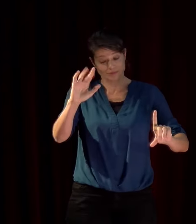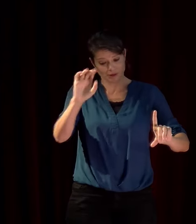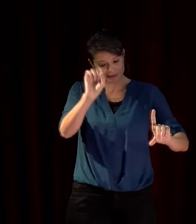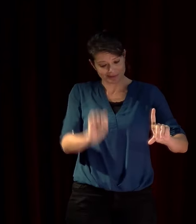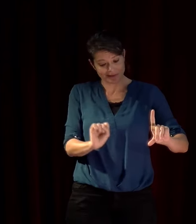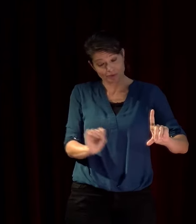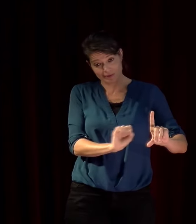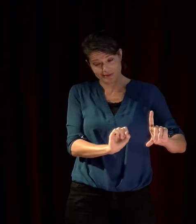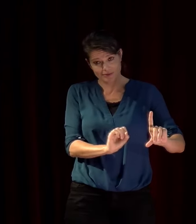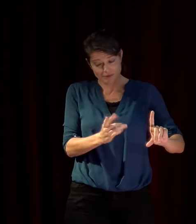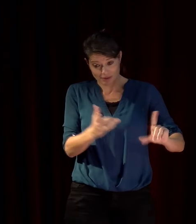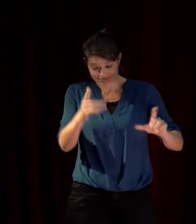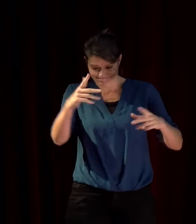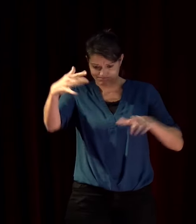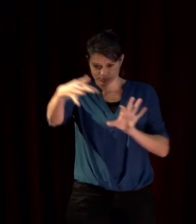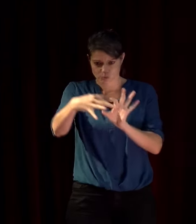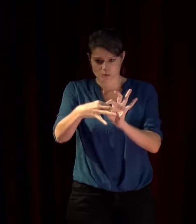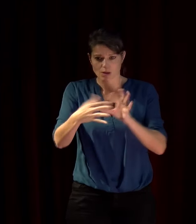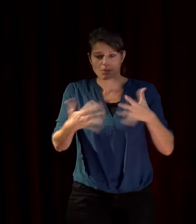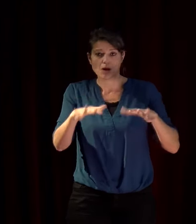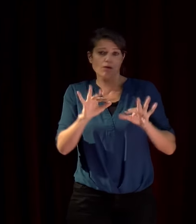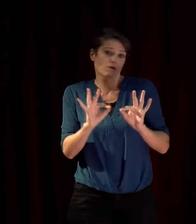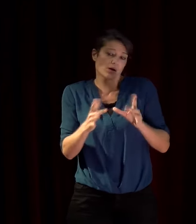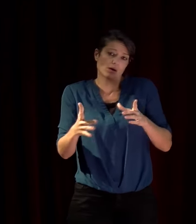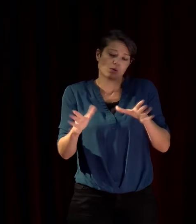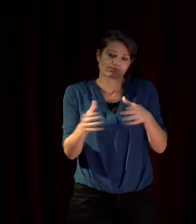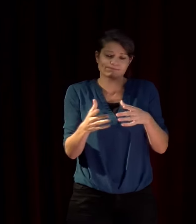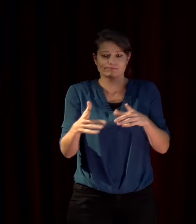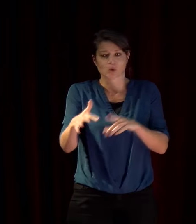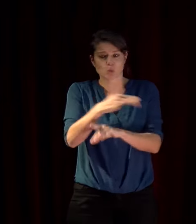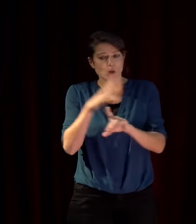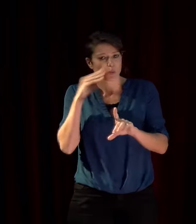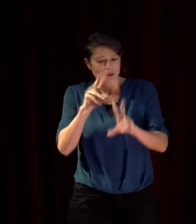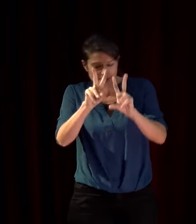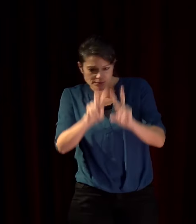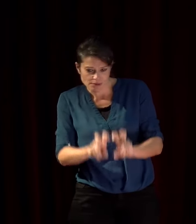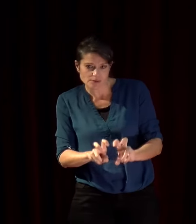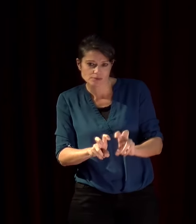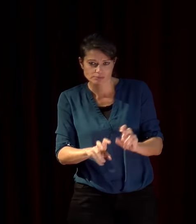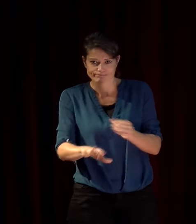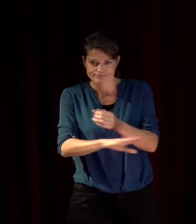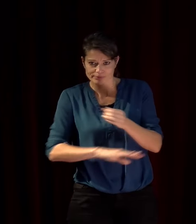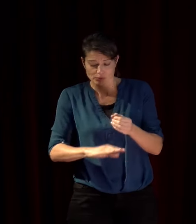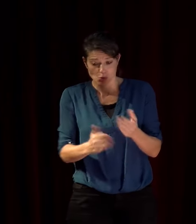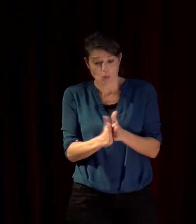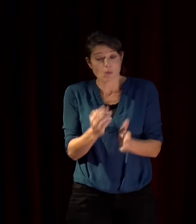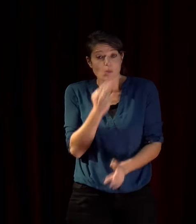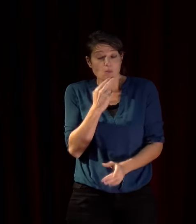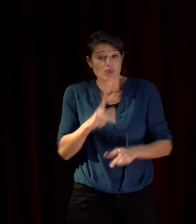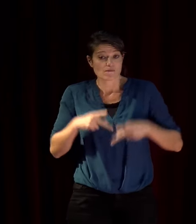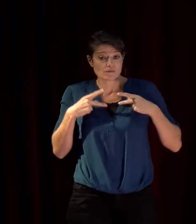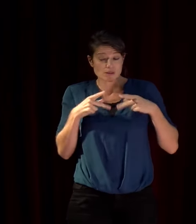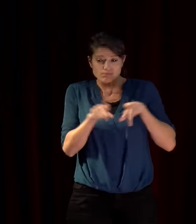pour l'essentiel un fond anthropologique qui s'exprime par des modes de vie semblables